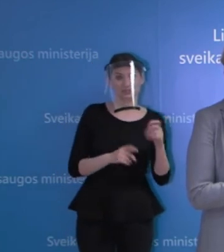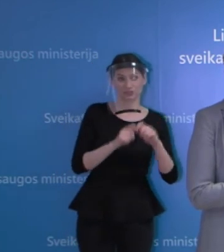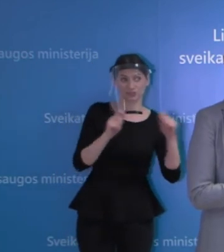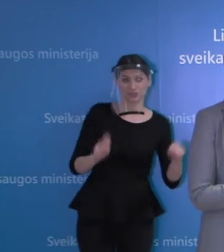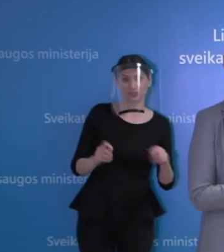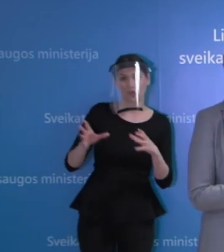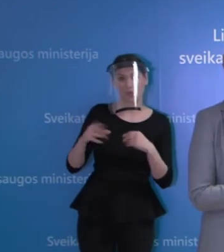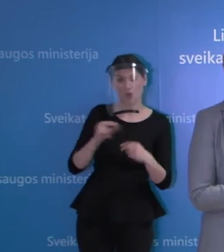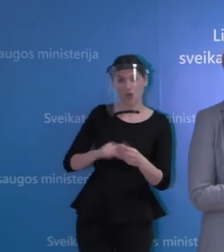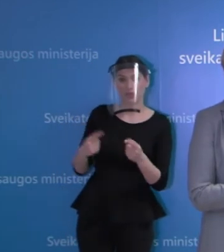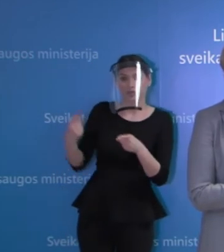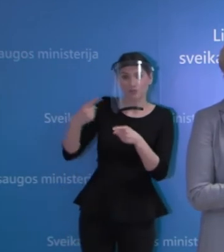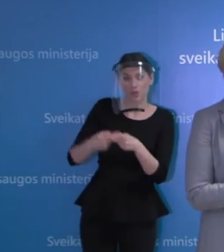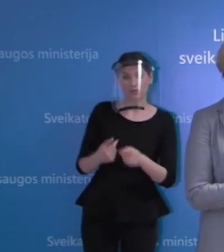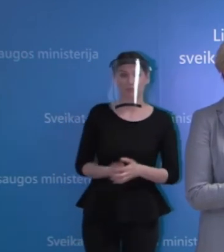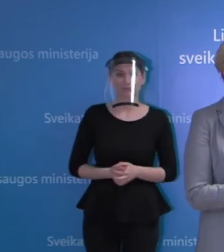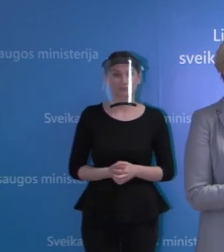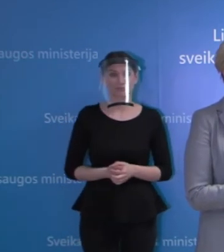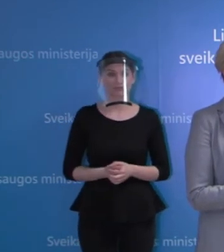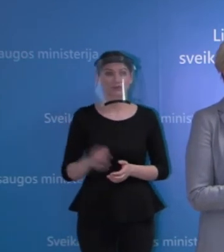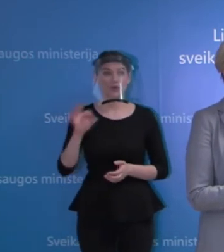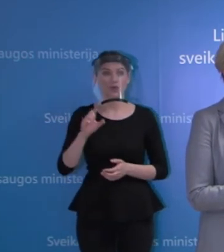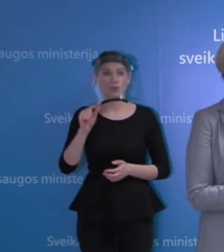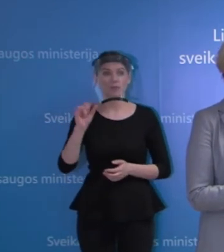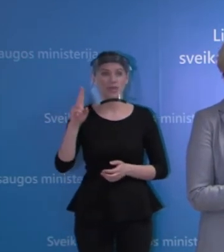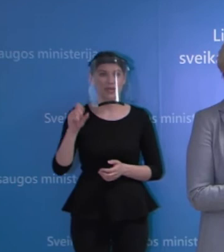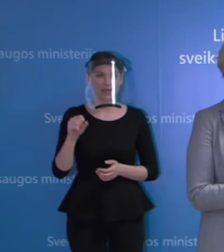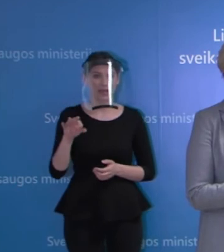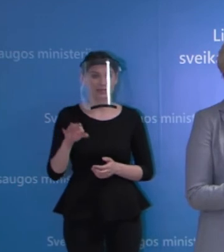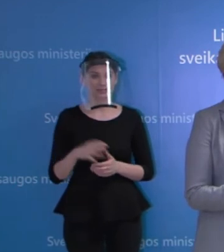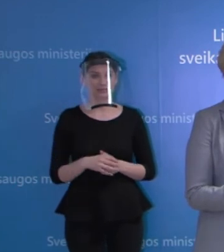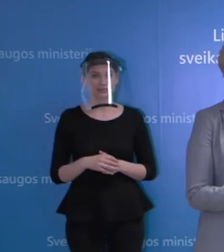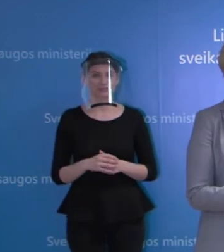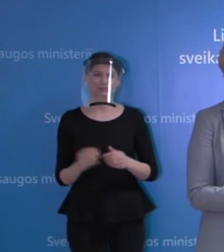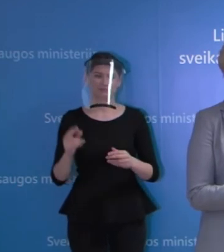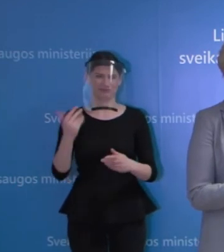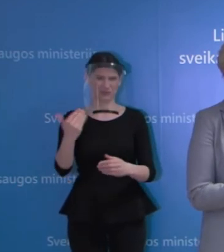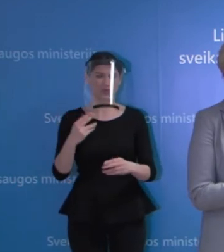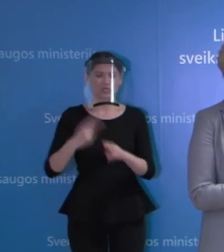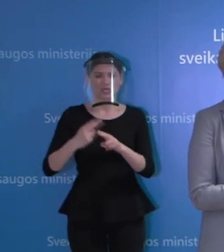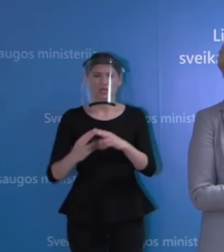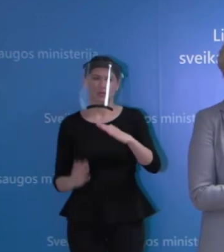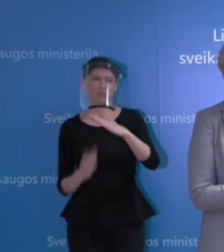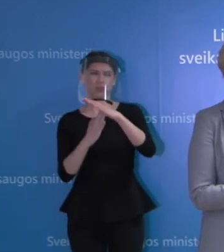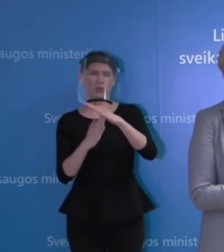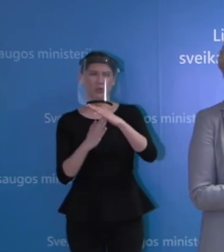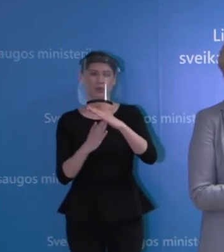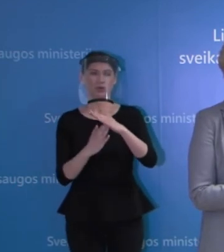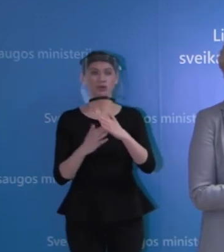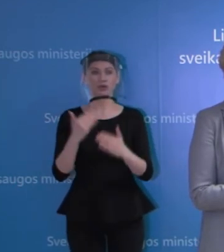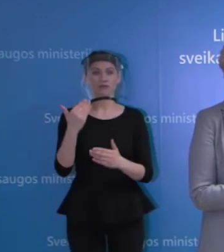gal papildės, tai dėl piko supraskim, kad mes kaip piką vertinam tam tikrus